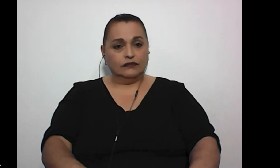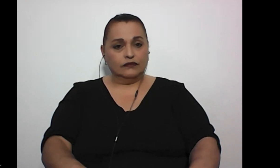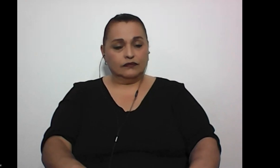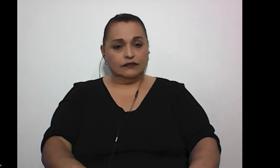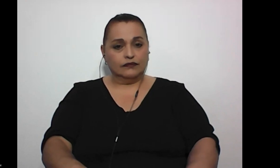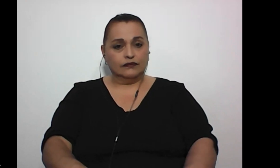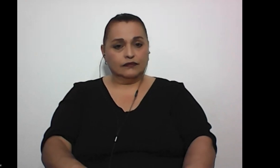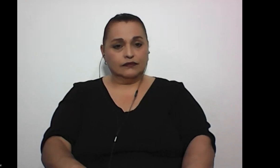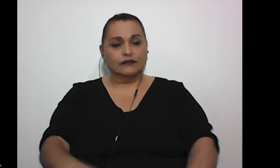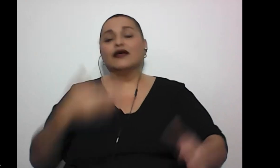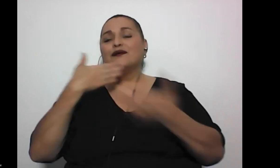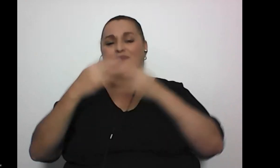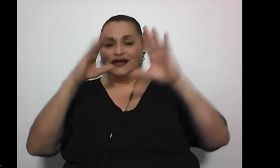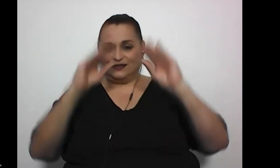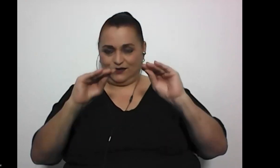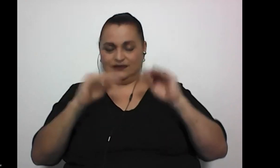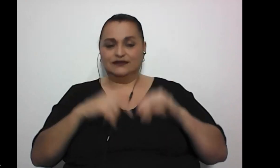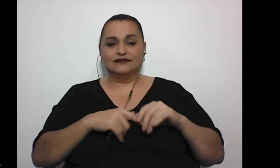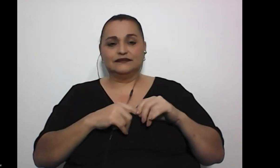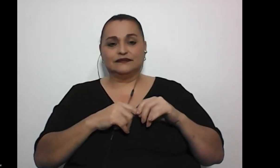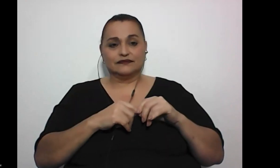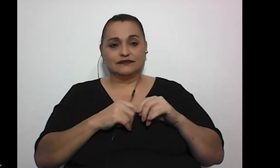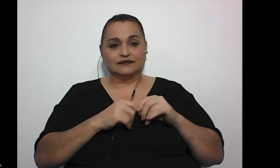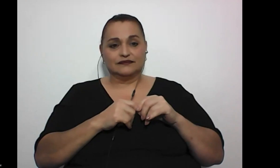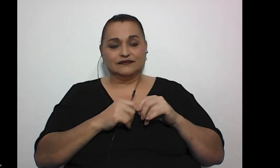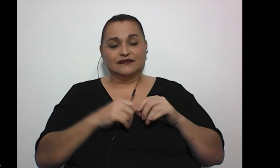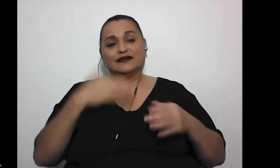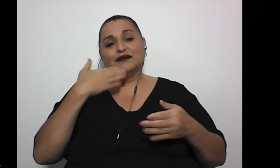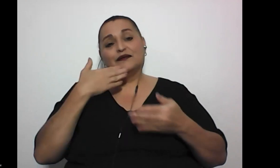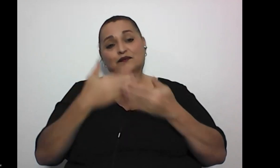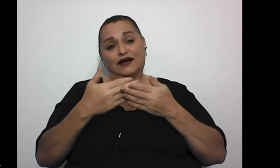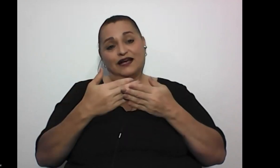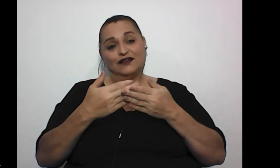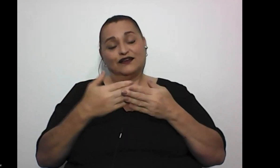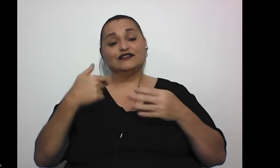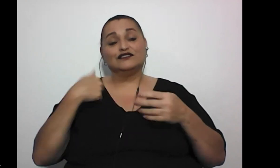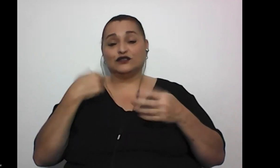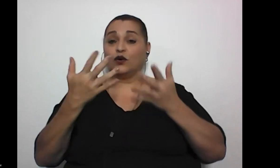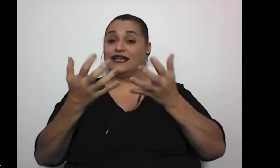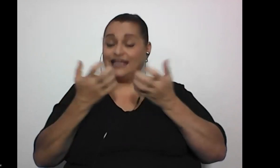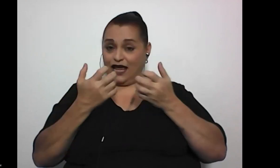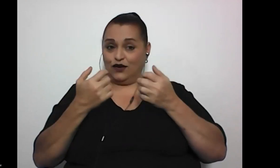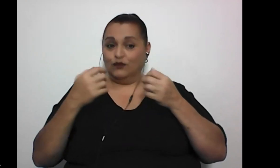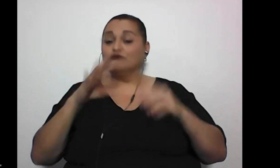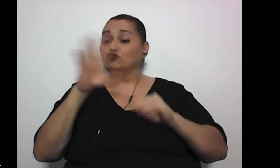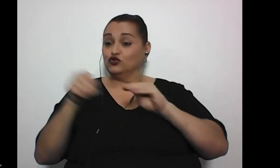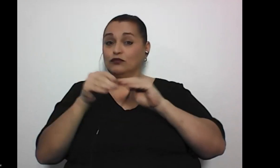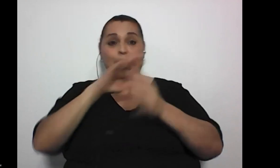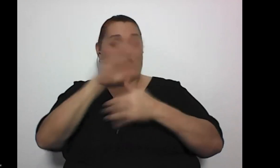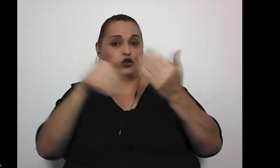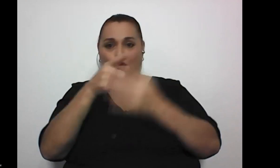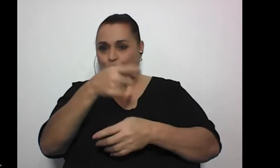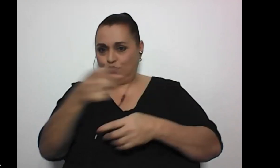buenas noches bueno quiero también pues sumarme a todo lo que han dicho